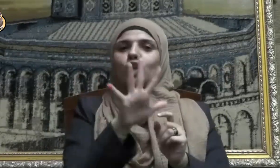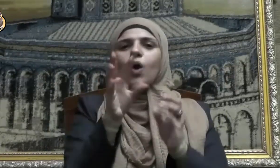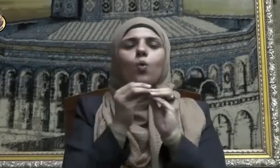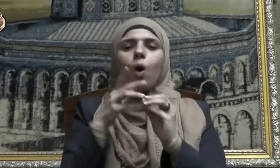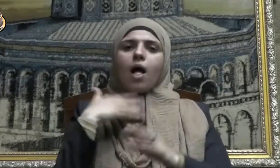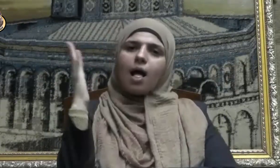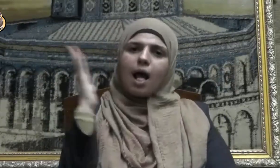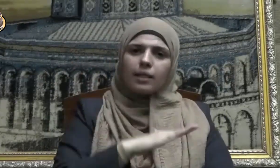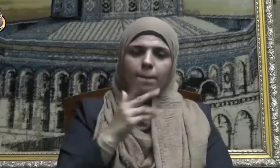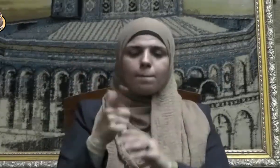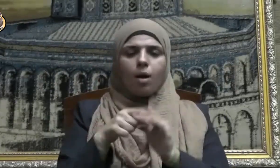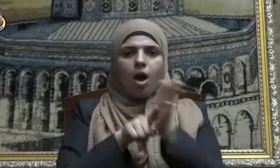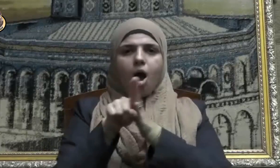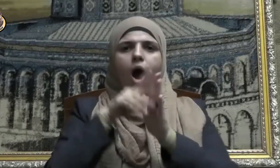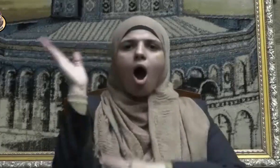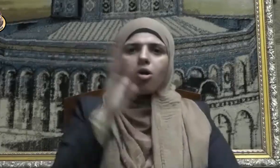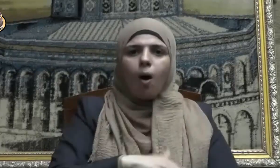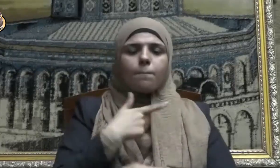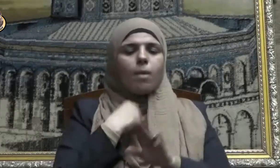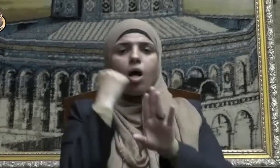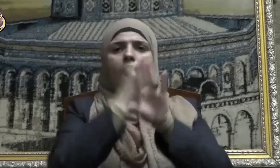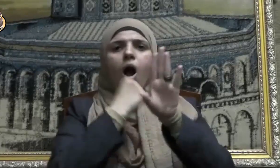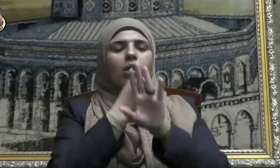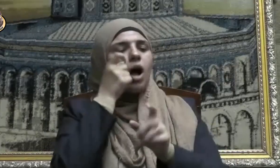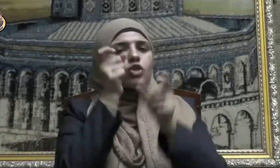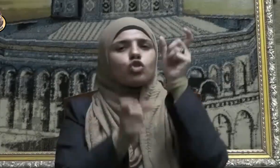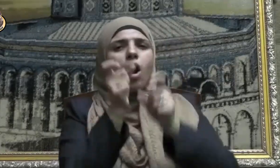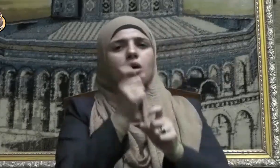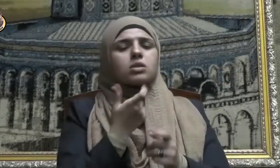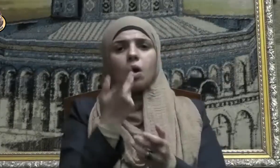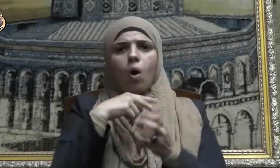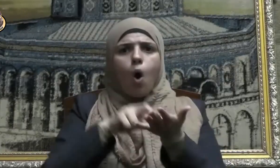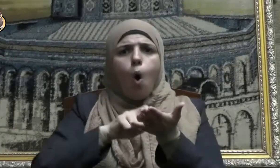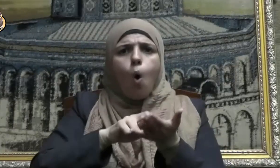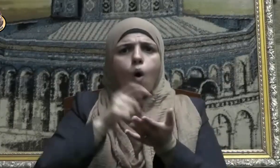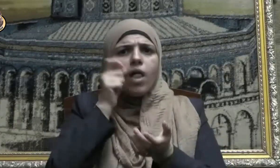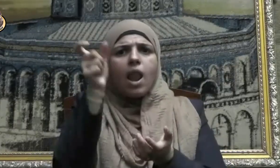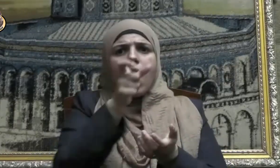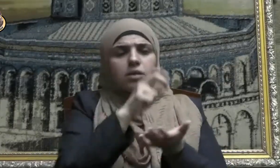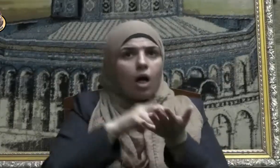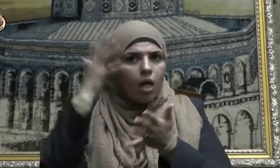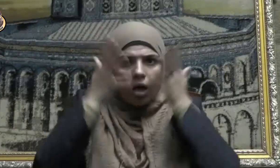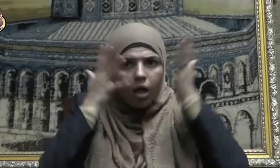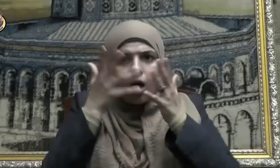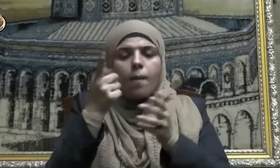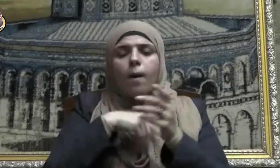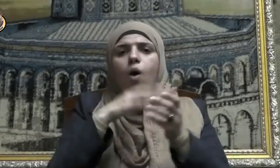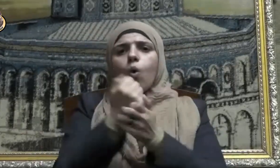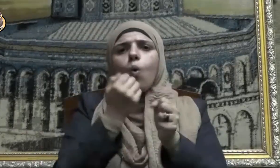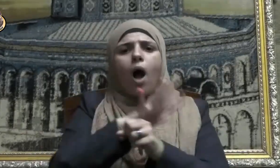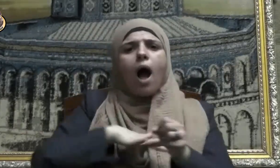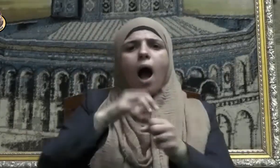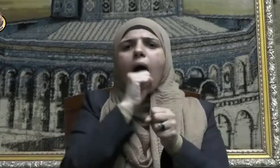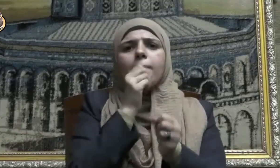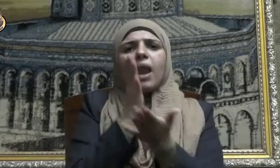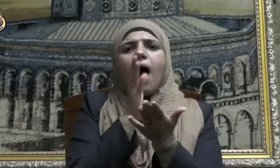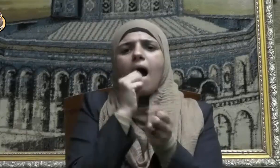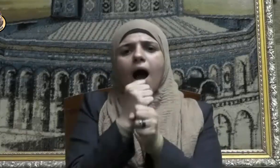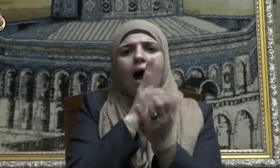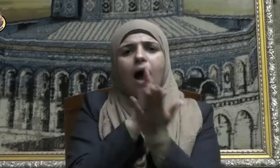والتخريب وقتل الأبرياء وترويع الآمنين وتعطيل مصالح الناس وعدم